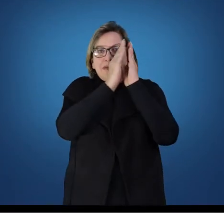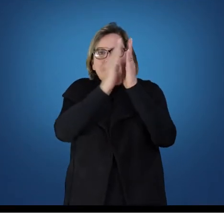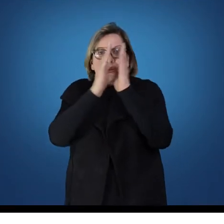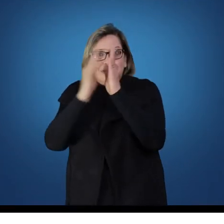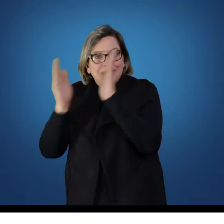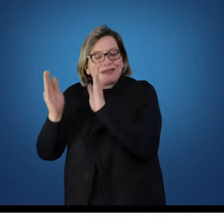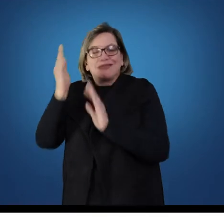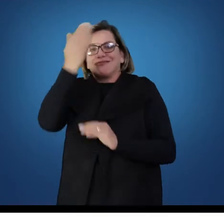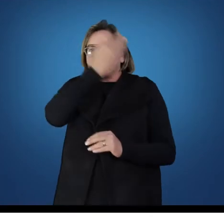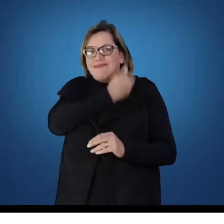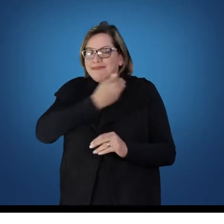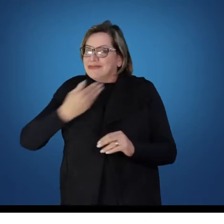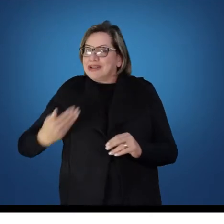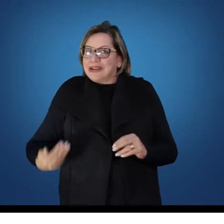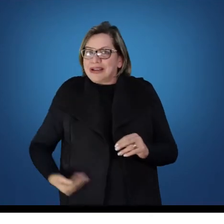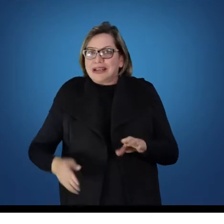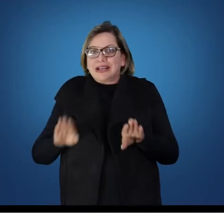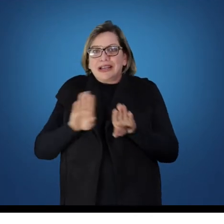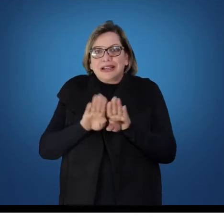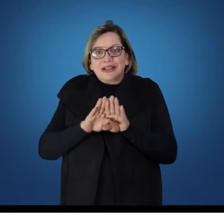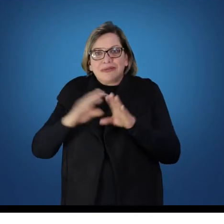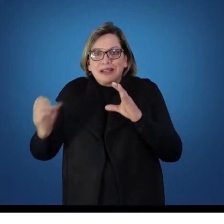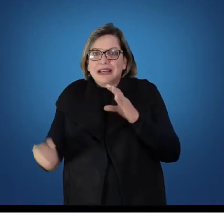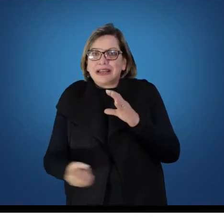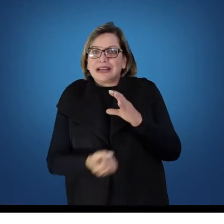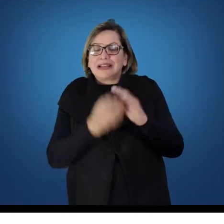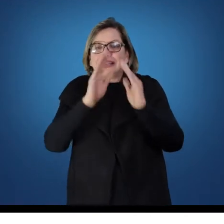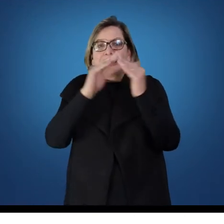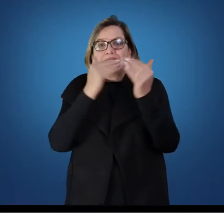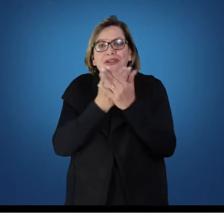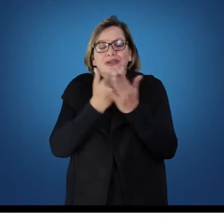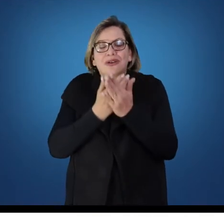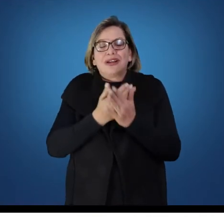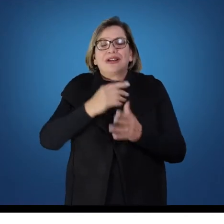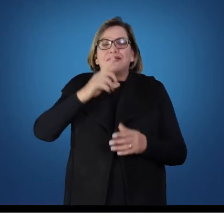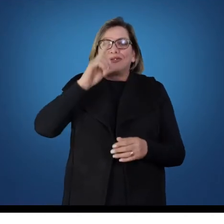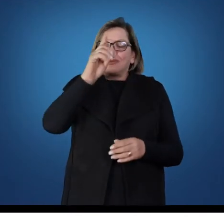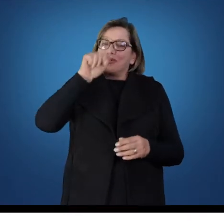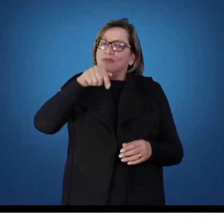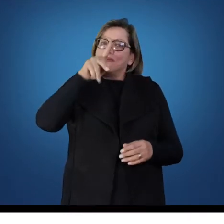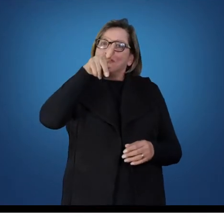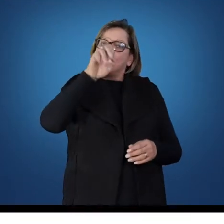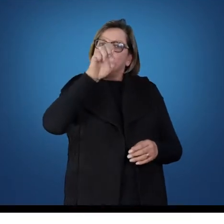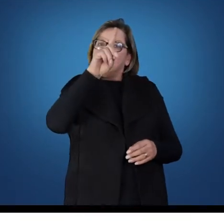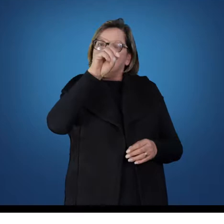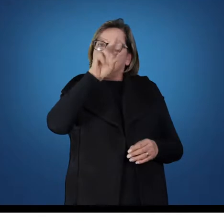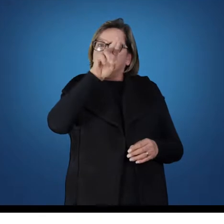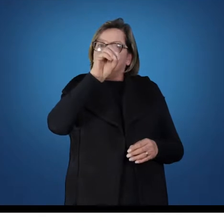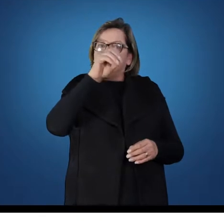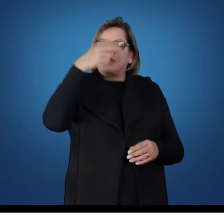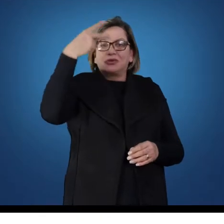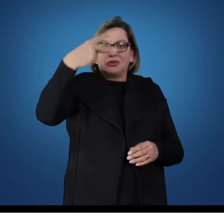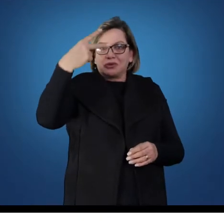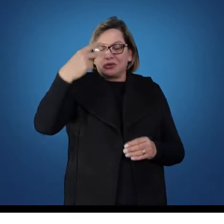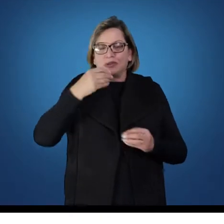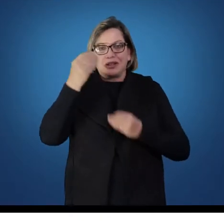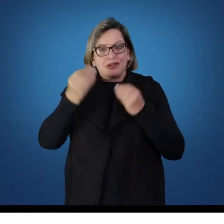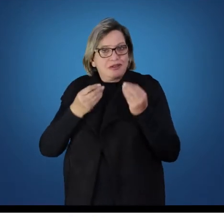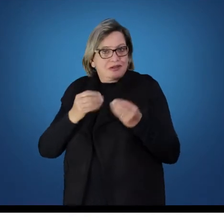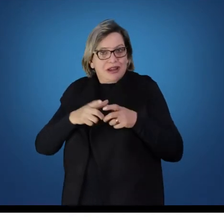possibilitar a criação do Colégio D. Pedro II. Então, D. João VI vai promover a ampliação,